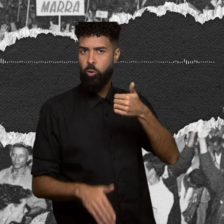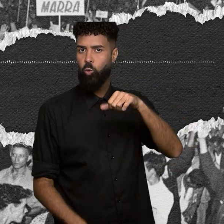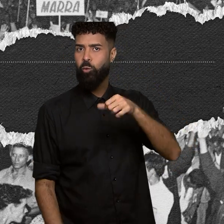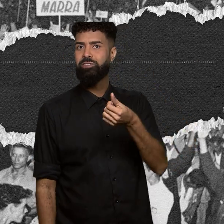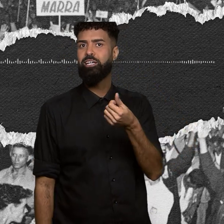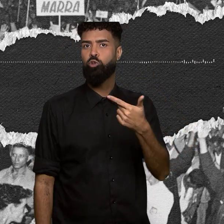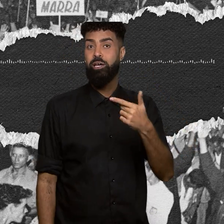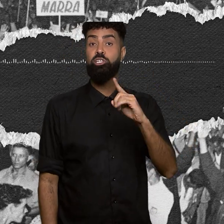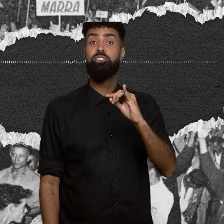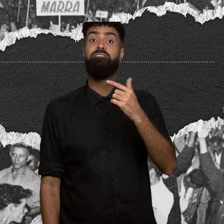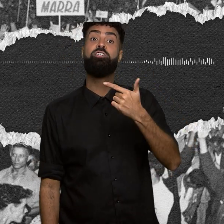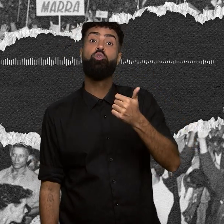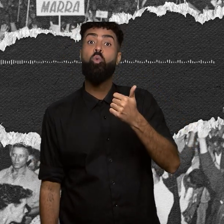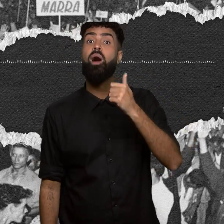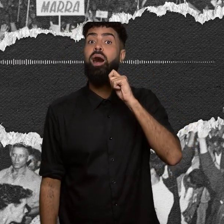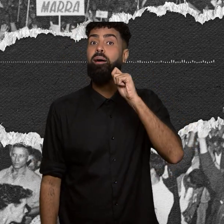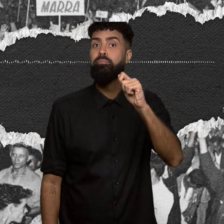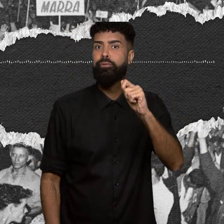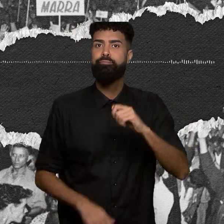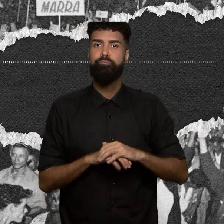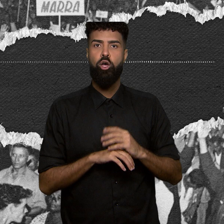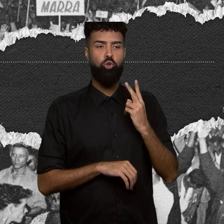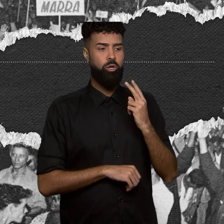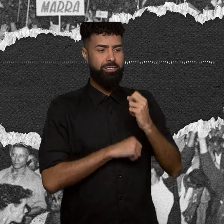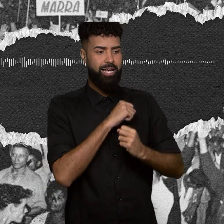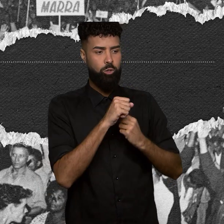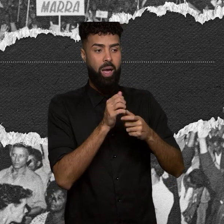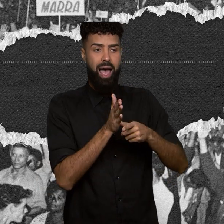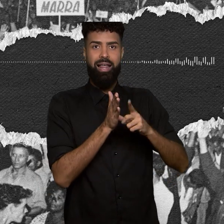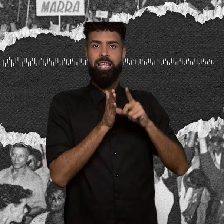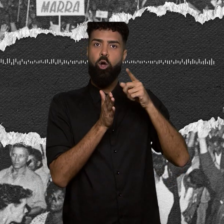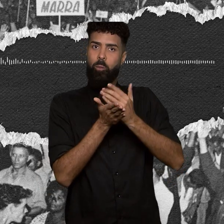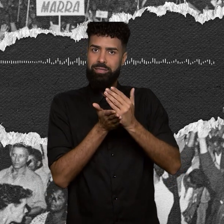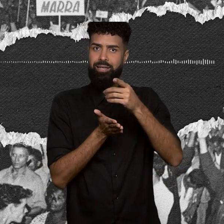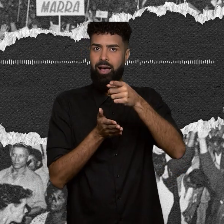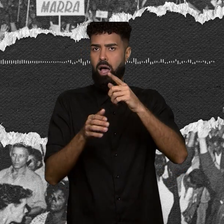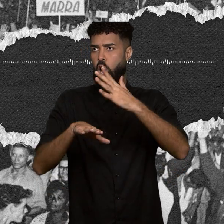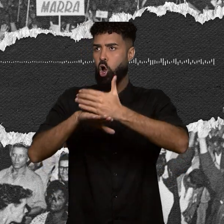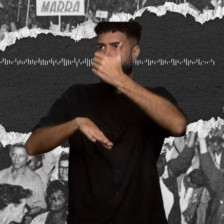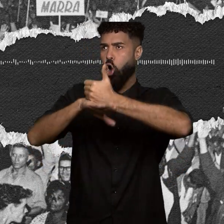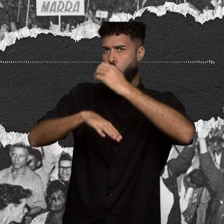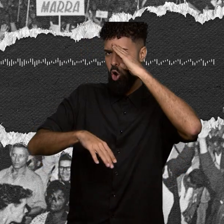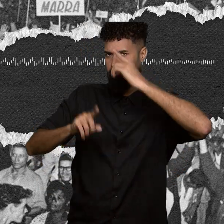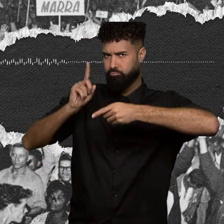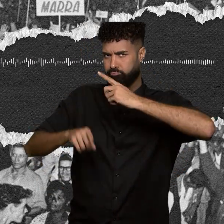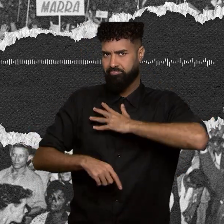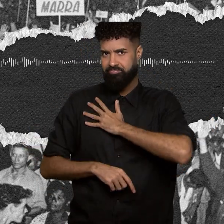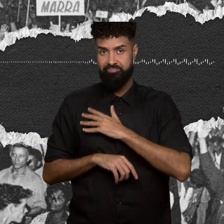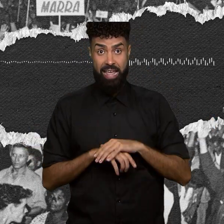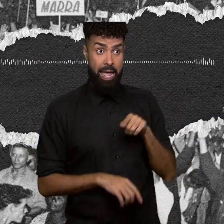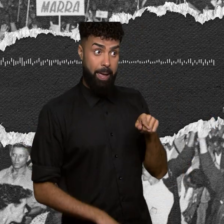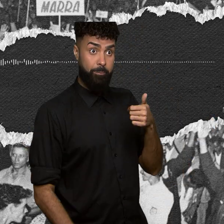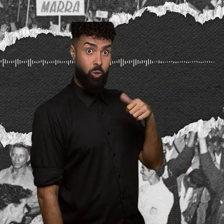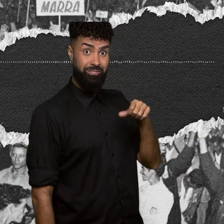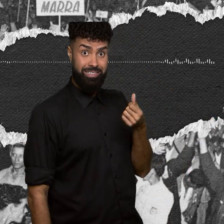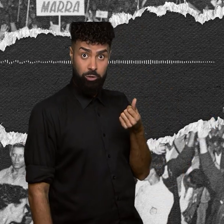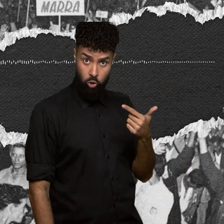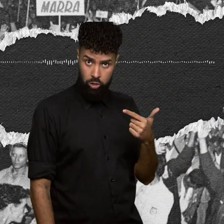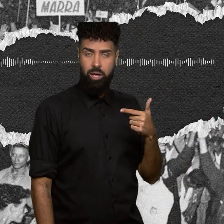21 de abril, praticamente dois anos antes do golpe. Bom, em 1962, Anísio Teixeira também fazia parte do